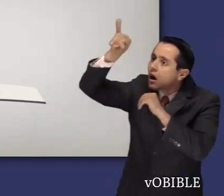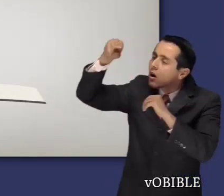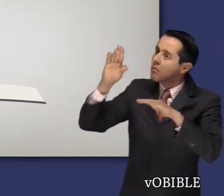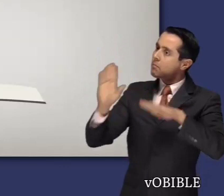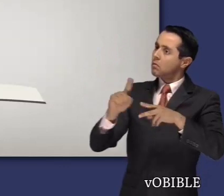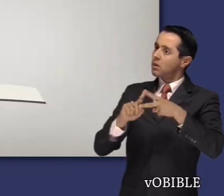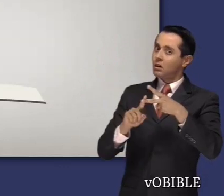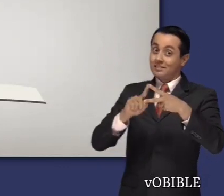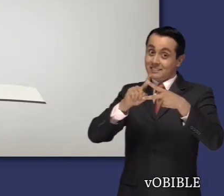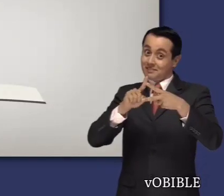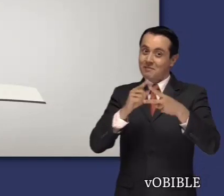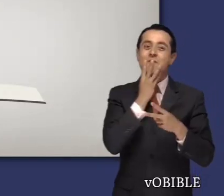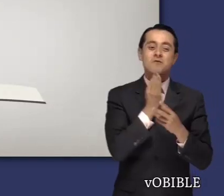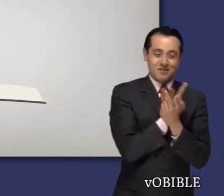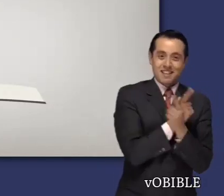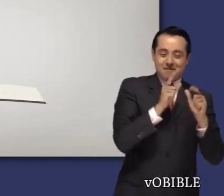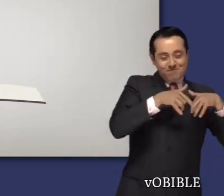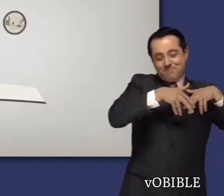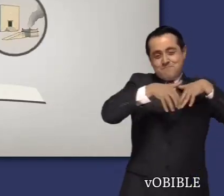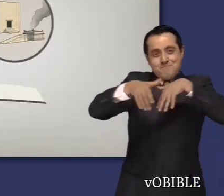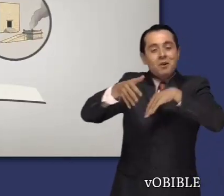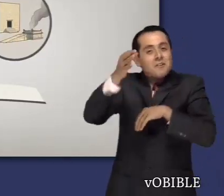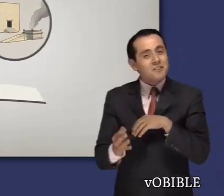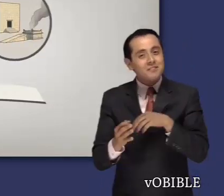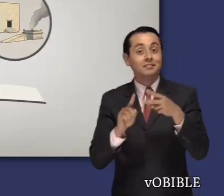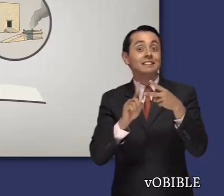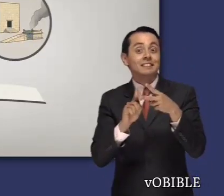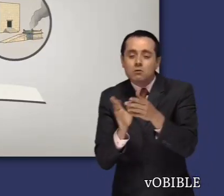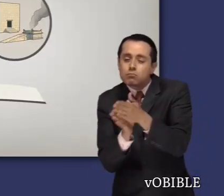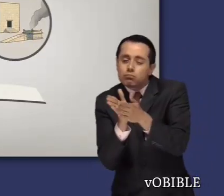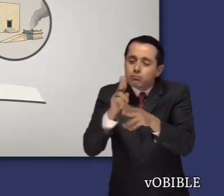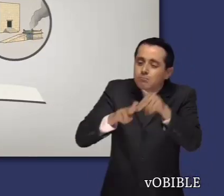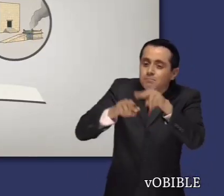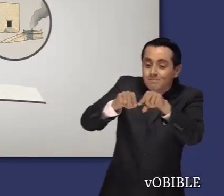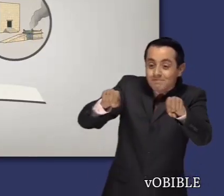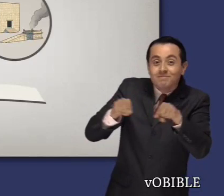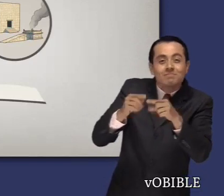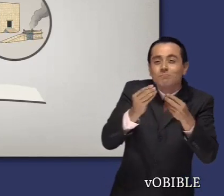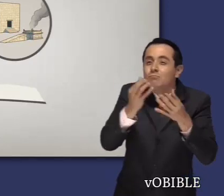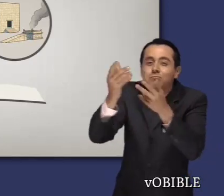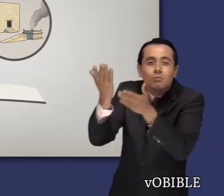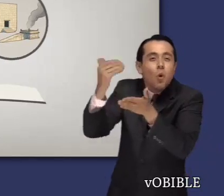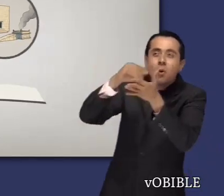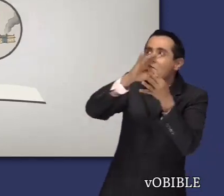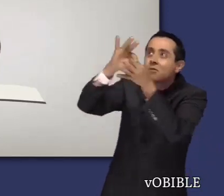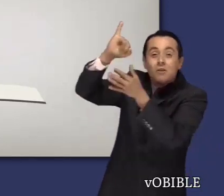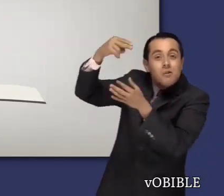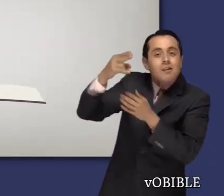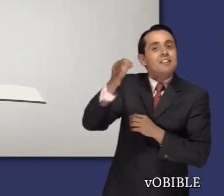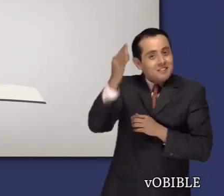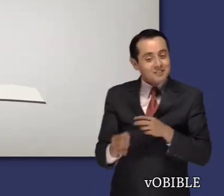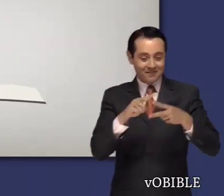destierro en Babilonia y de restaurar la adoración verdadera en Jerusalén. Acontecimientos importantes que